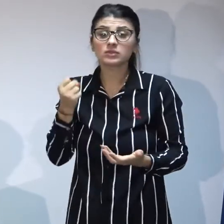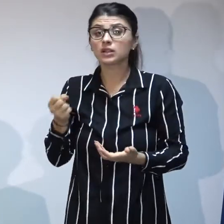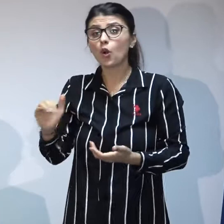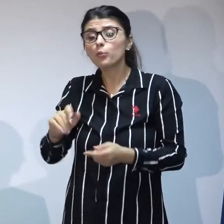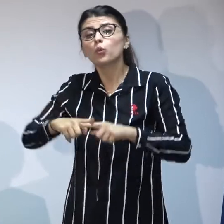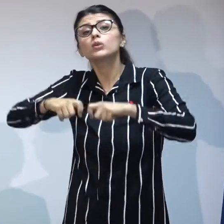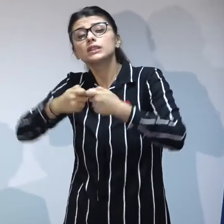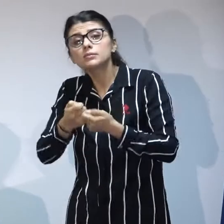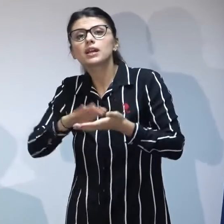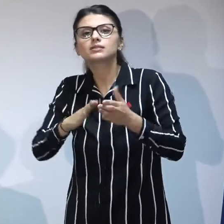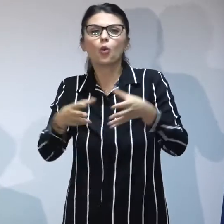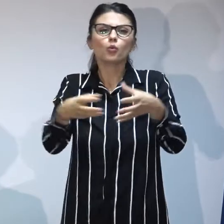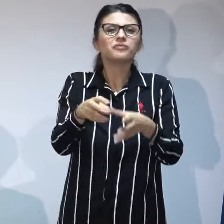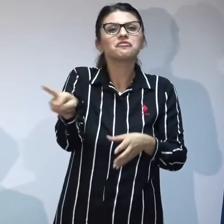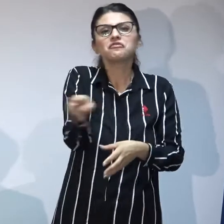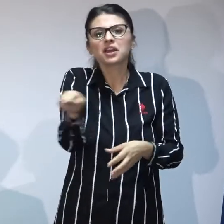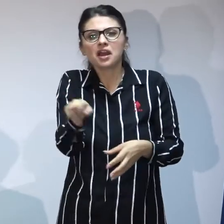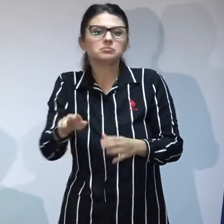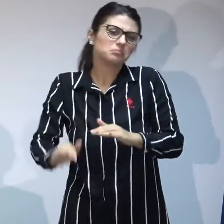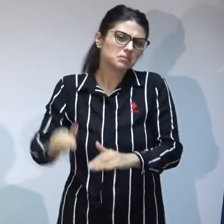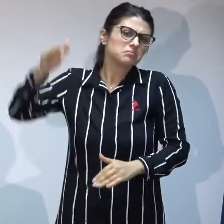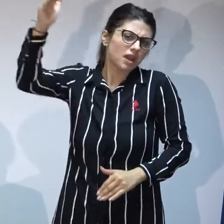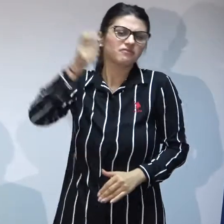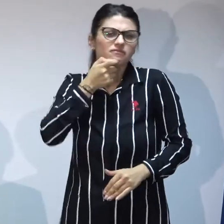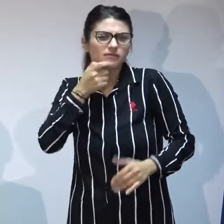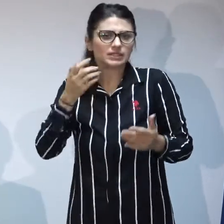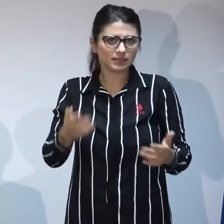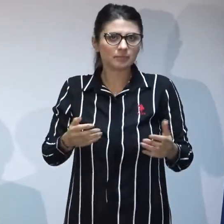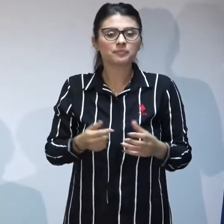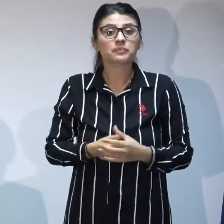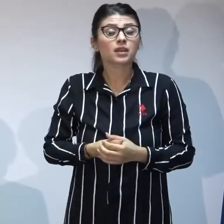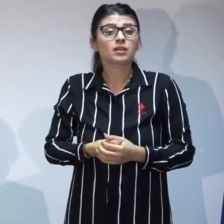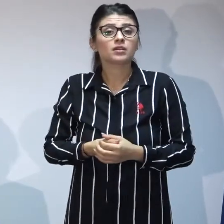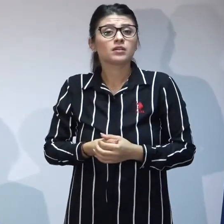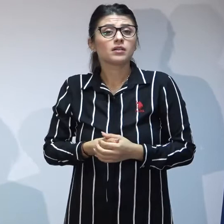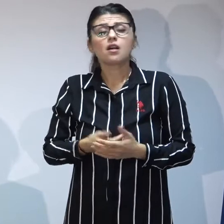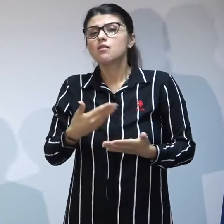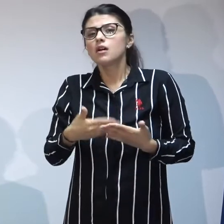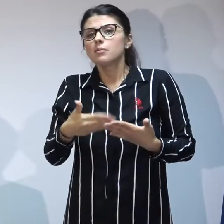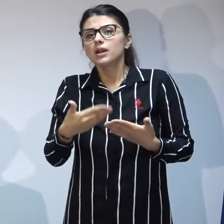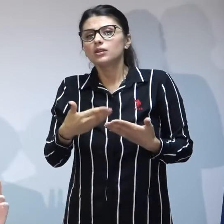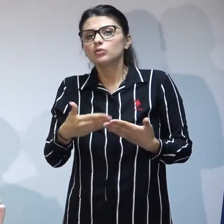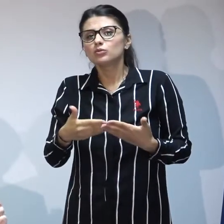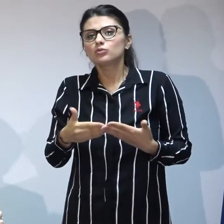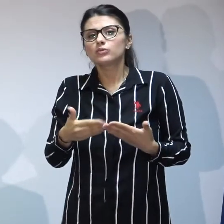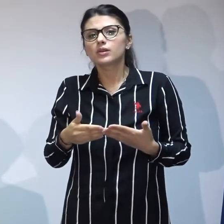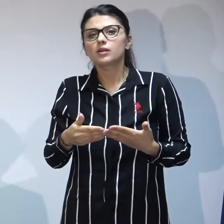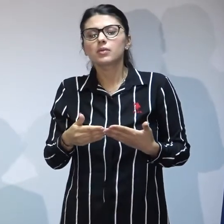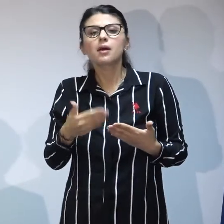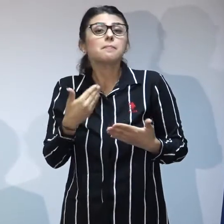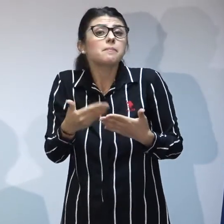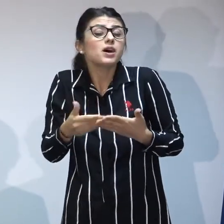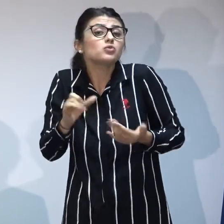grupurile de frați mai mici sau mai mari adică pentru a ne să spunem așa lua ochii